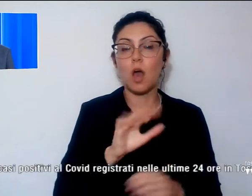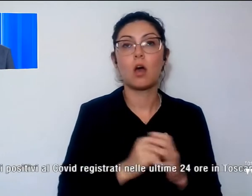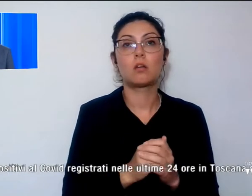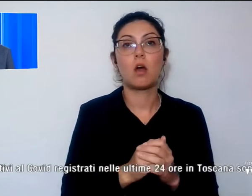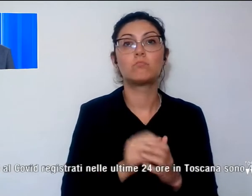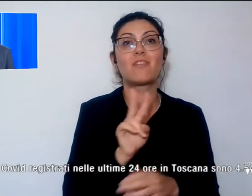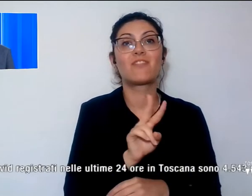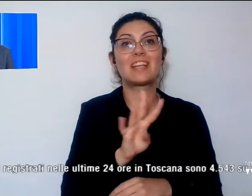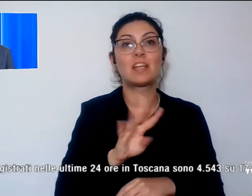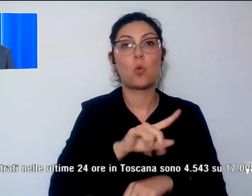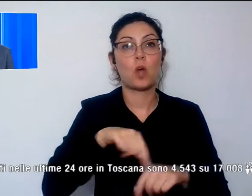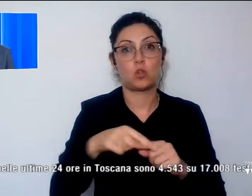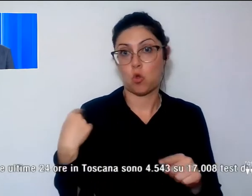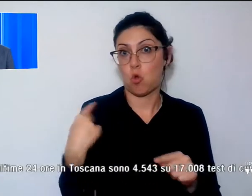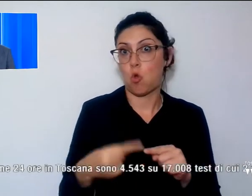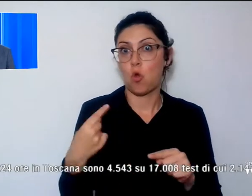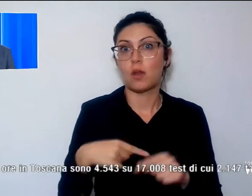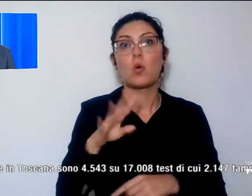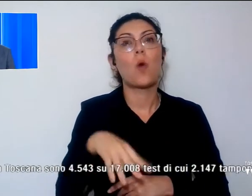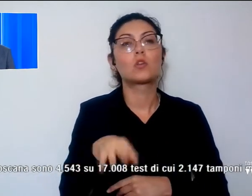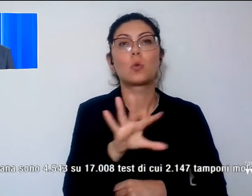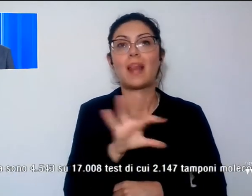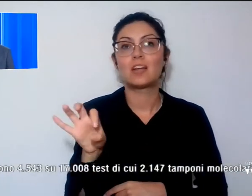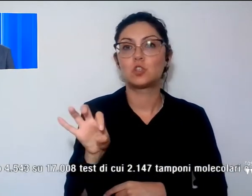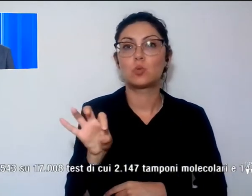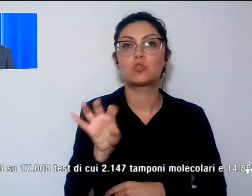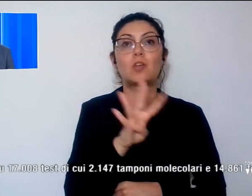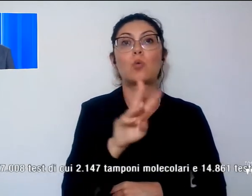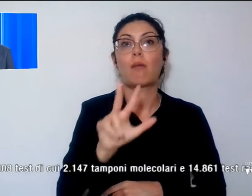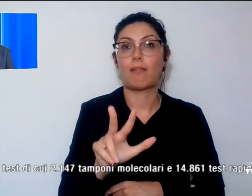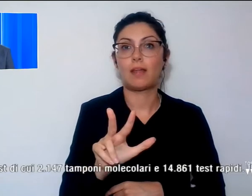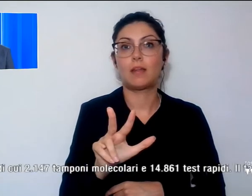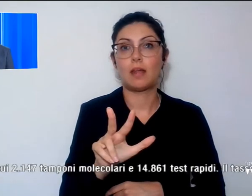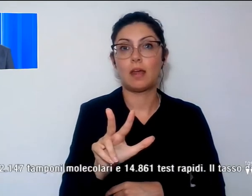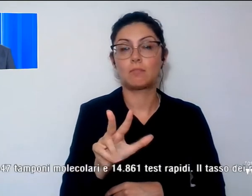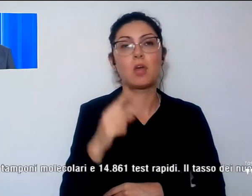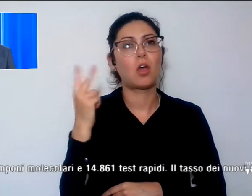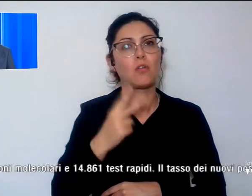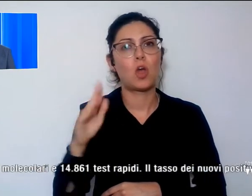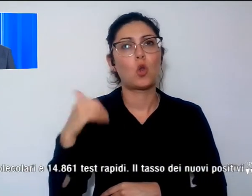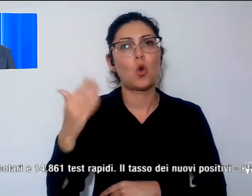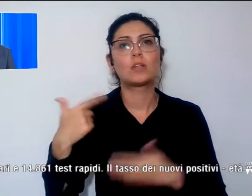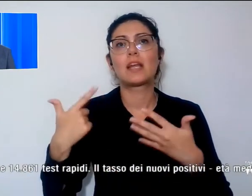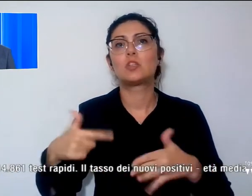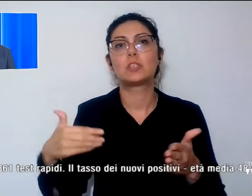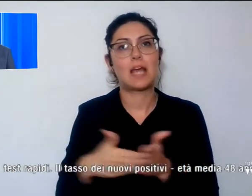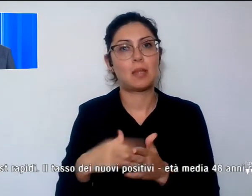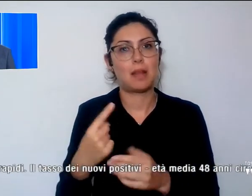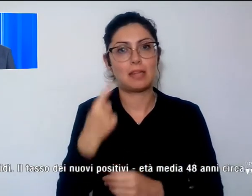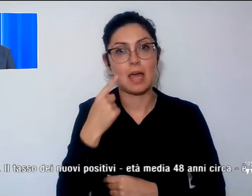24 ore sono 4.543 su oltre 17.000 test, di cui 2